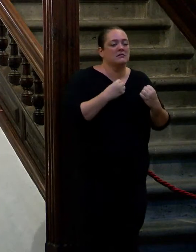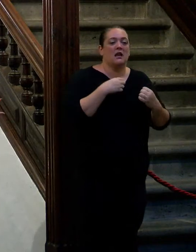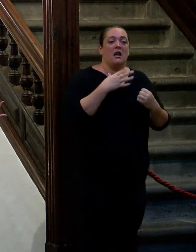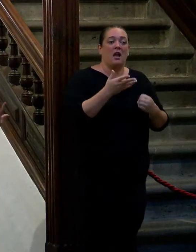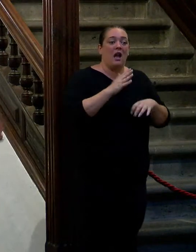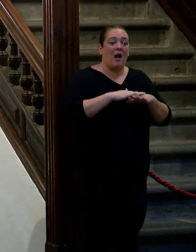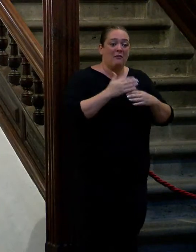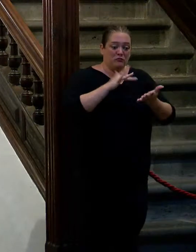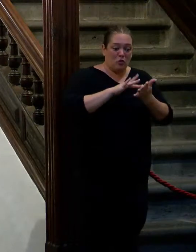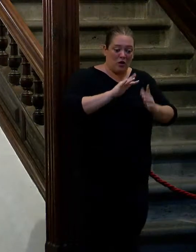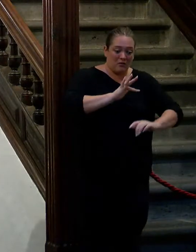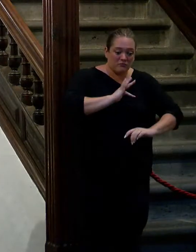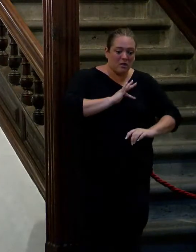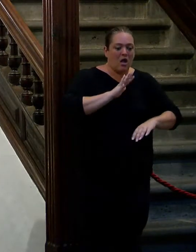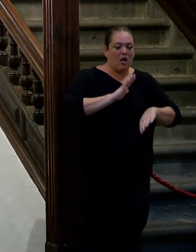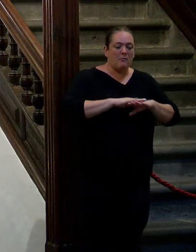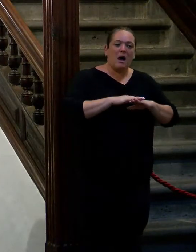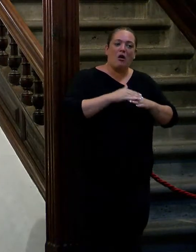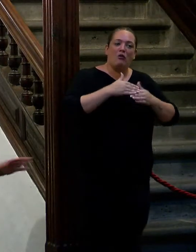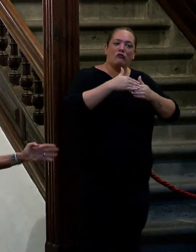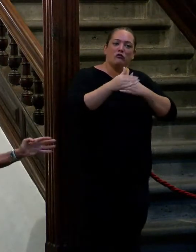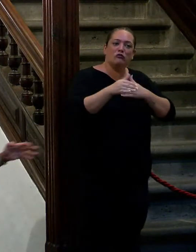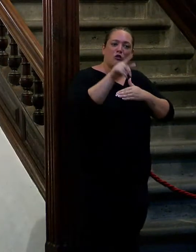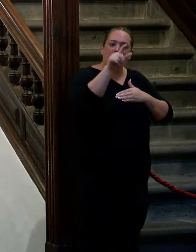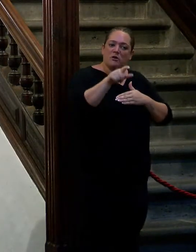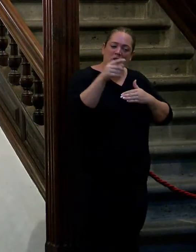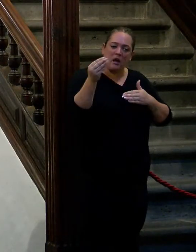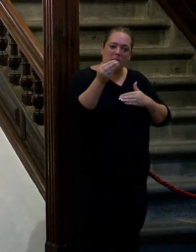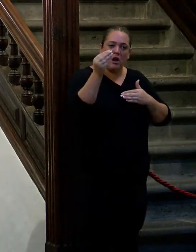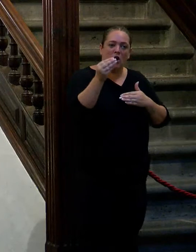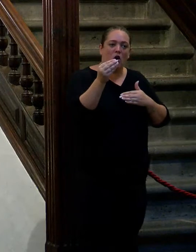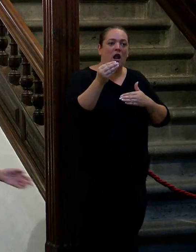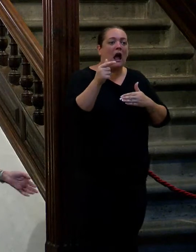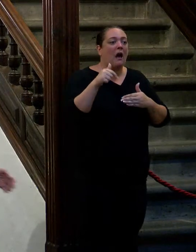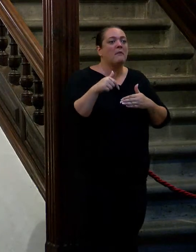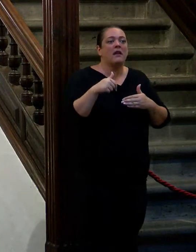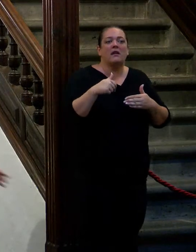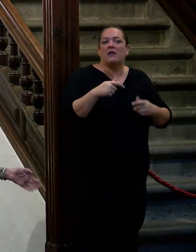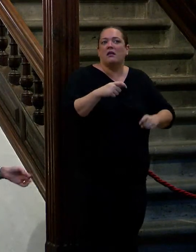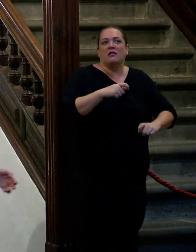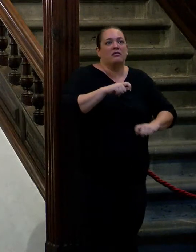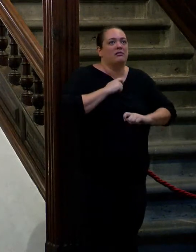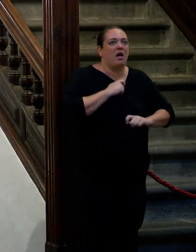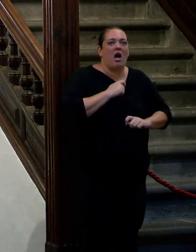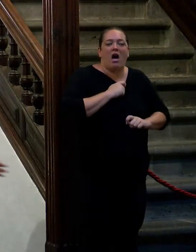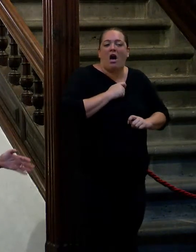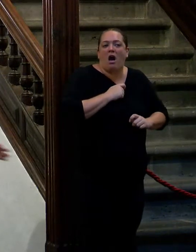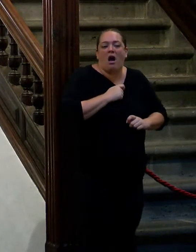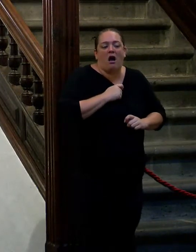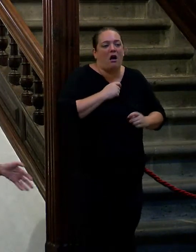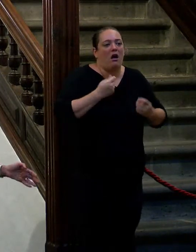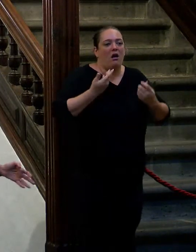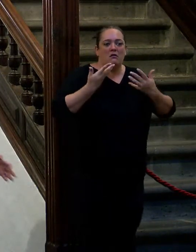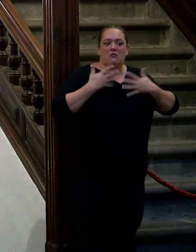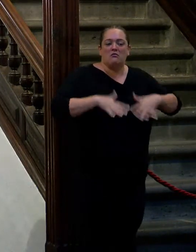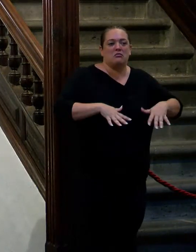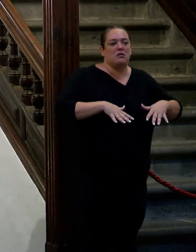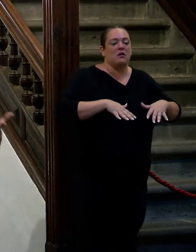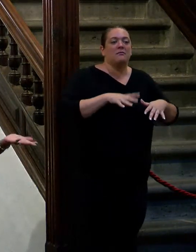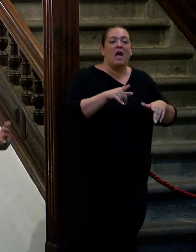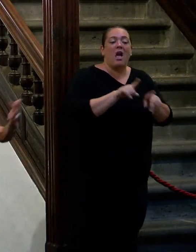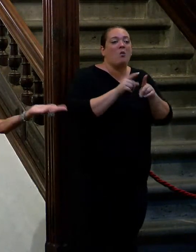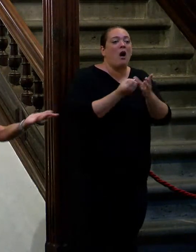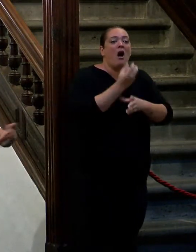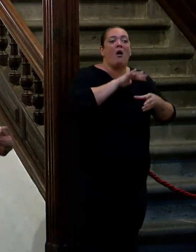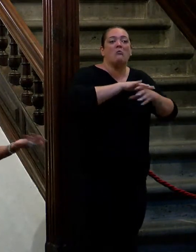sirva para algo para alguien y a mí eso me parece encomiable quiero decirte me gana me destruye la verdad es devastador es como el